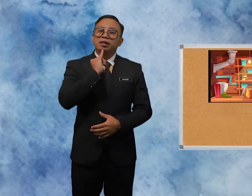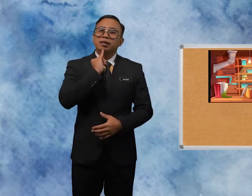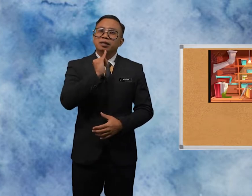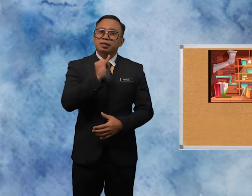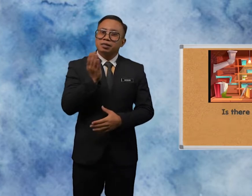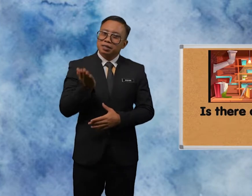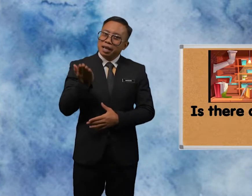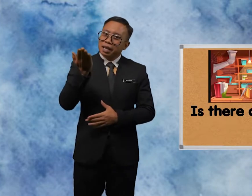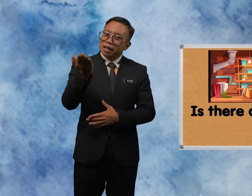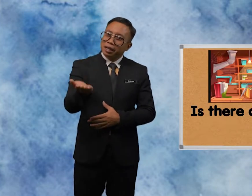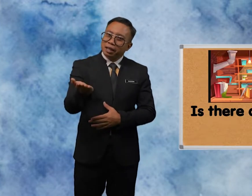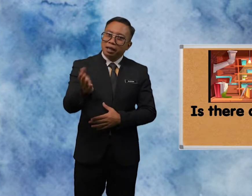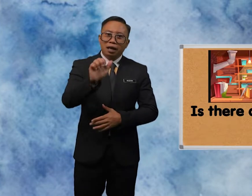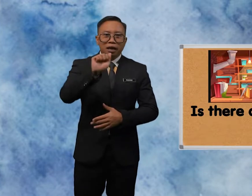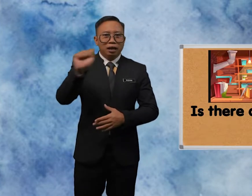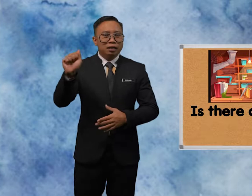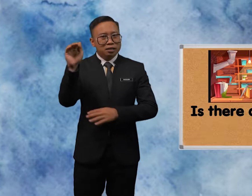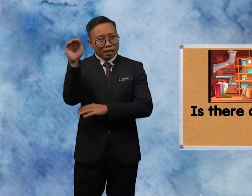Is There A Snake